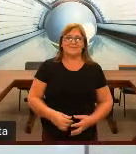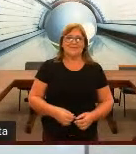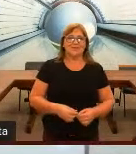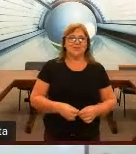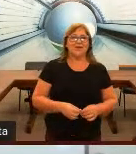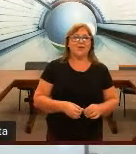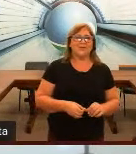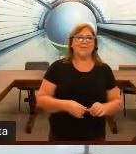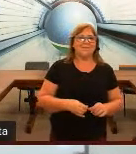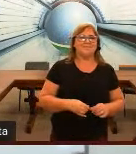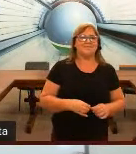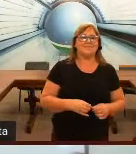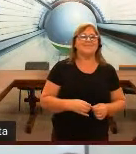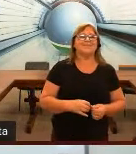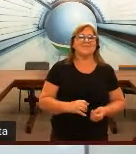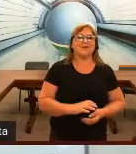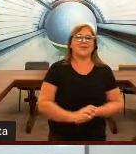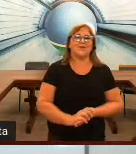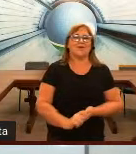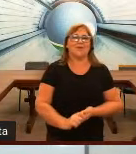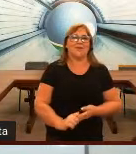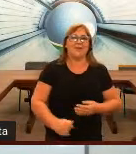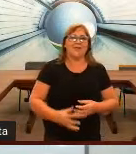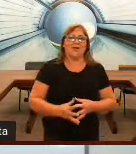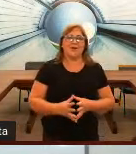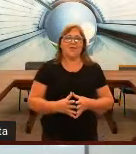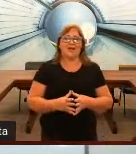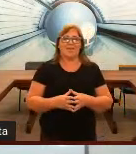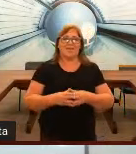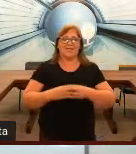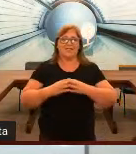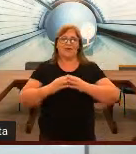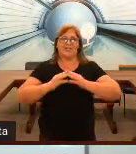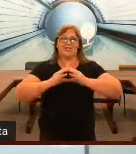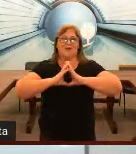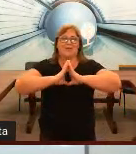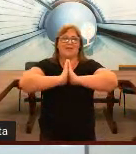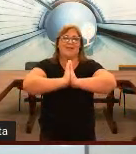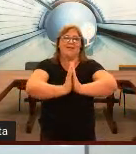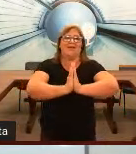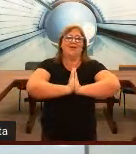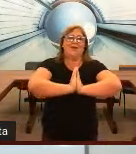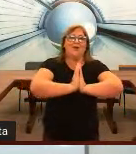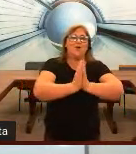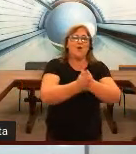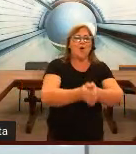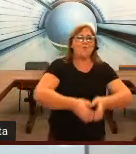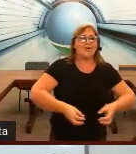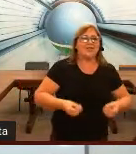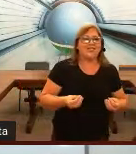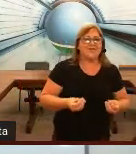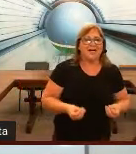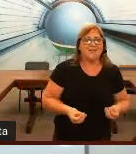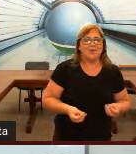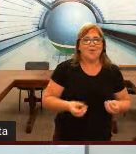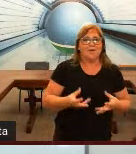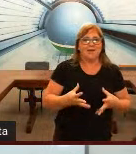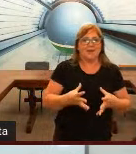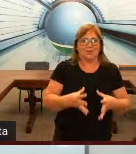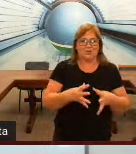Não então tá tudo tranquilo eu quero falar pra vocês agora a gente vai aprender como que a gente faz pra cumprimentar um